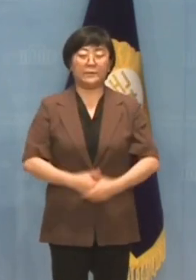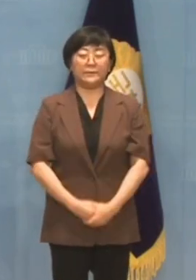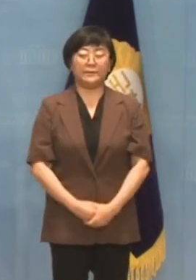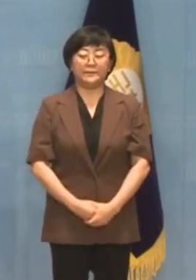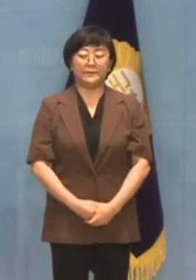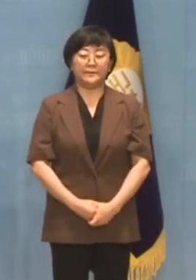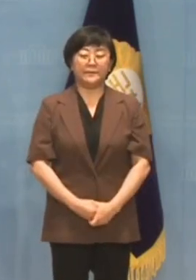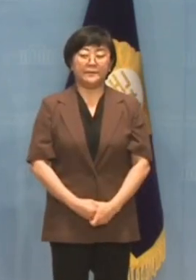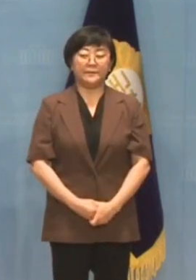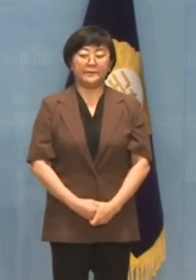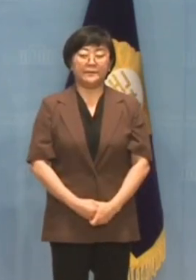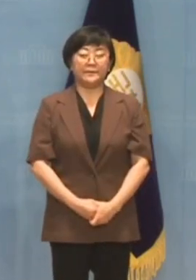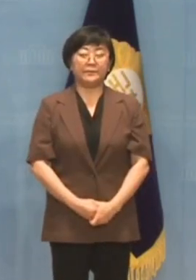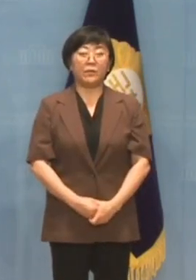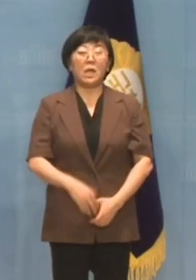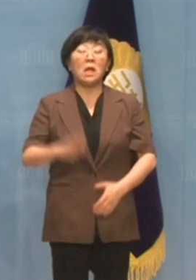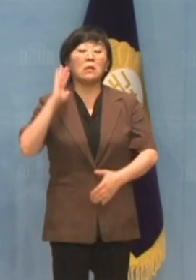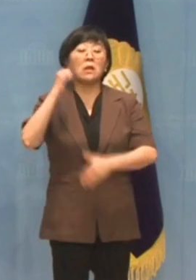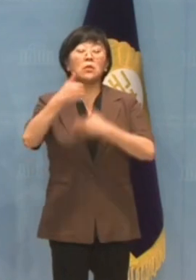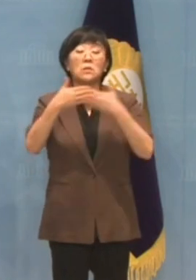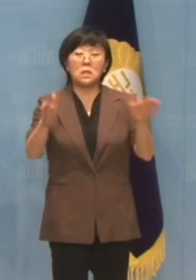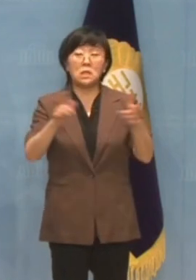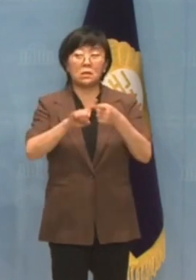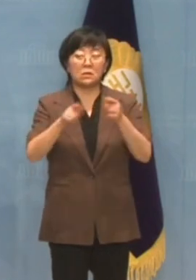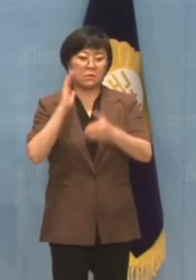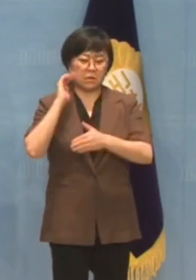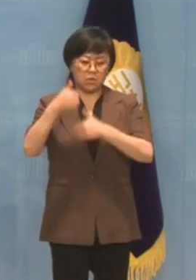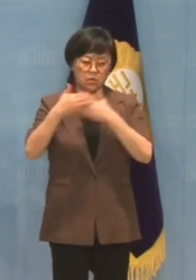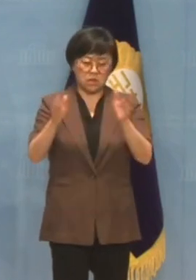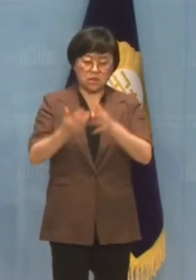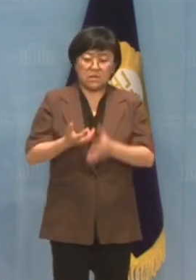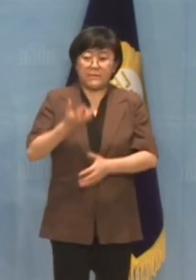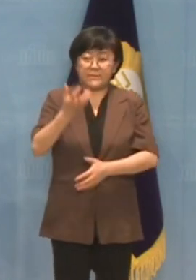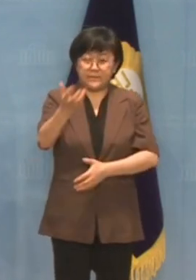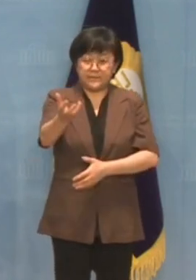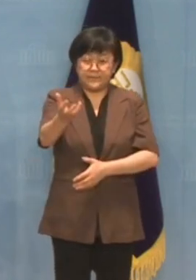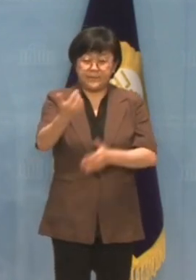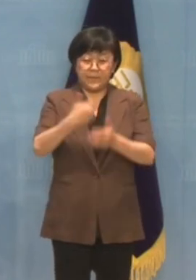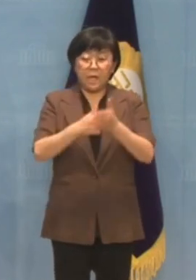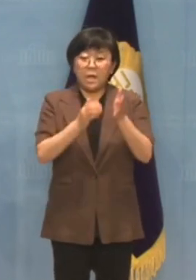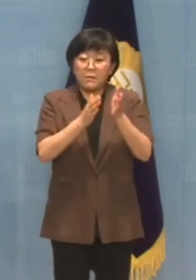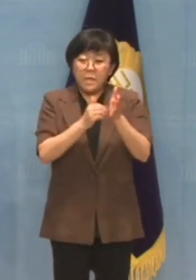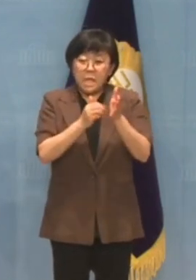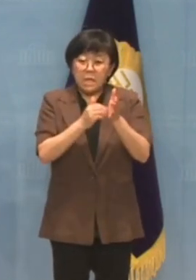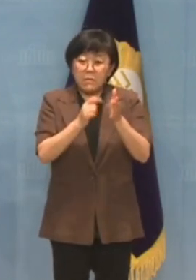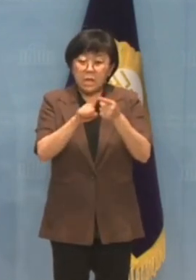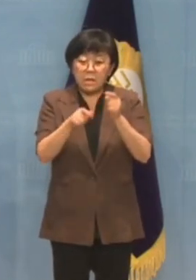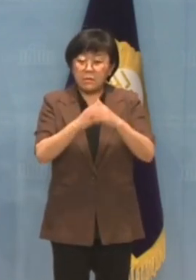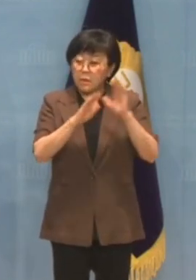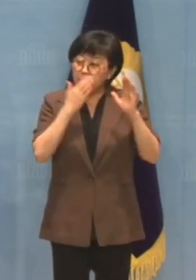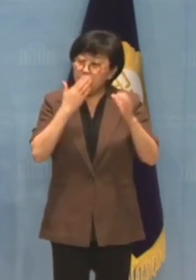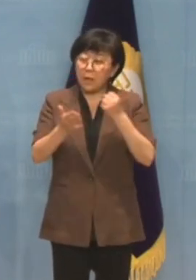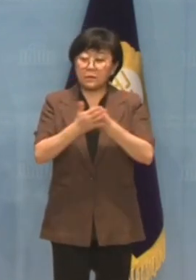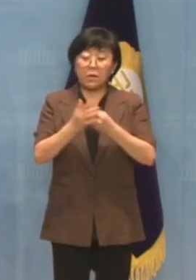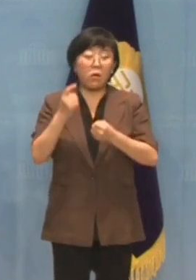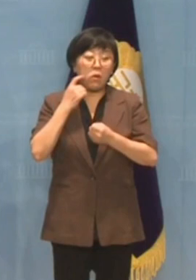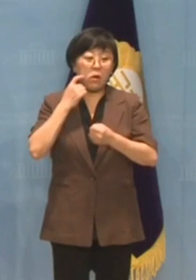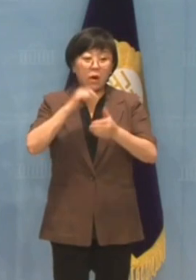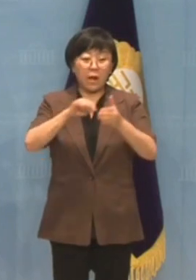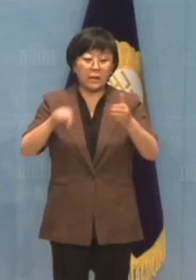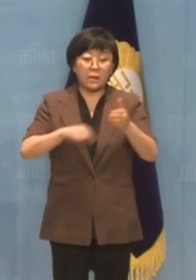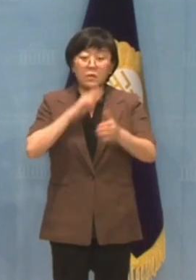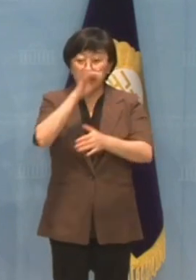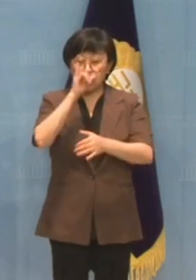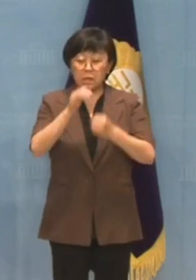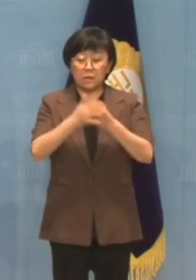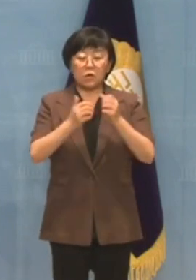더욱이 대통령실이 대통령실 이전으로 도감청이 이뤄졌다는 식의 허위 네거티브 의혹을